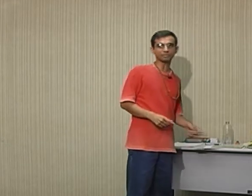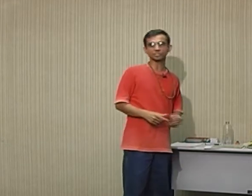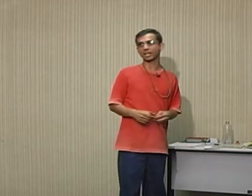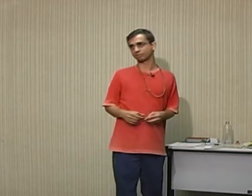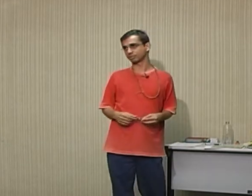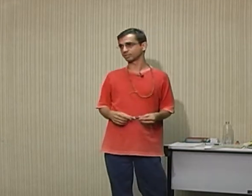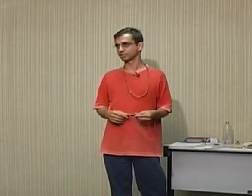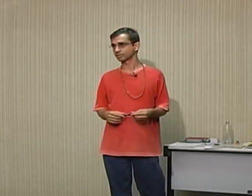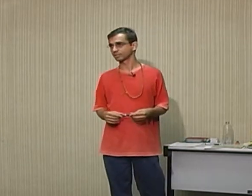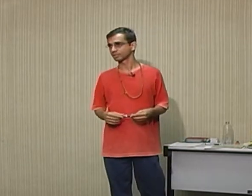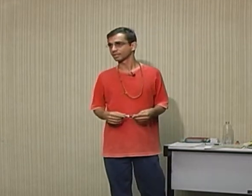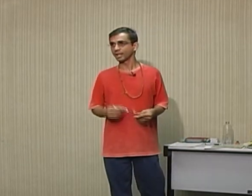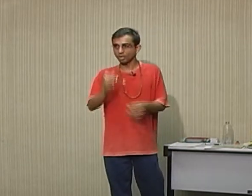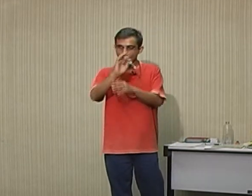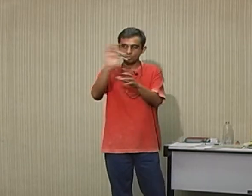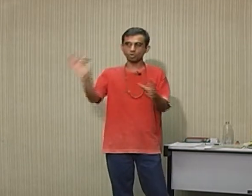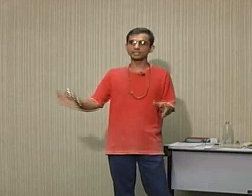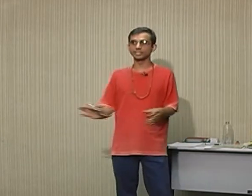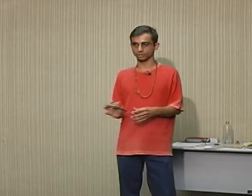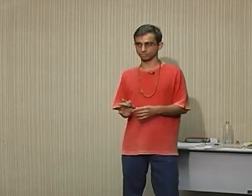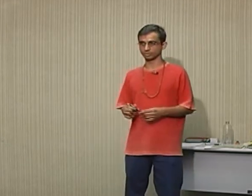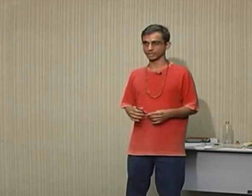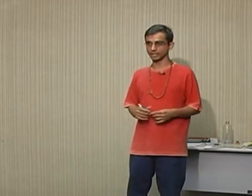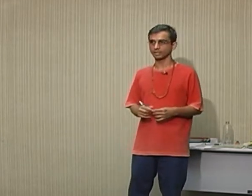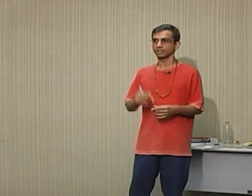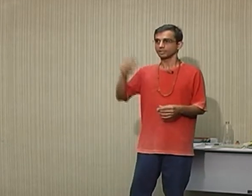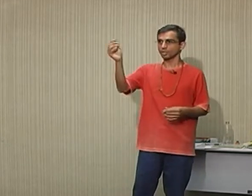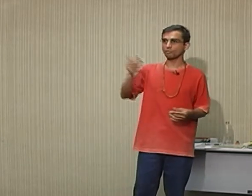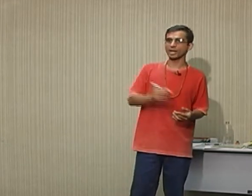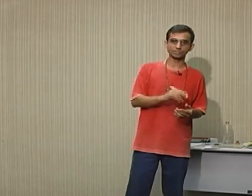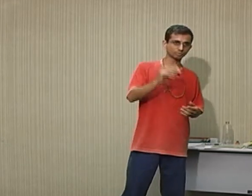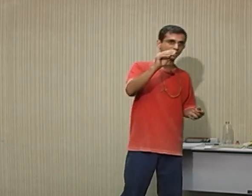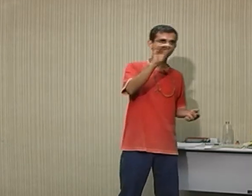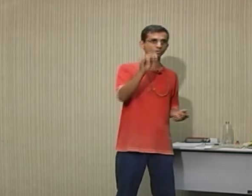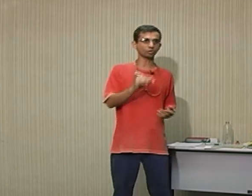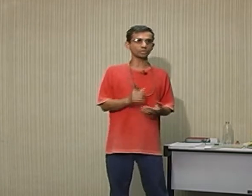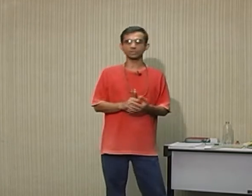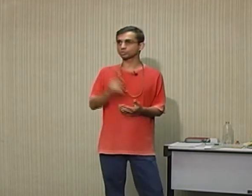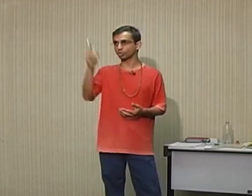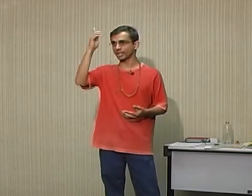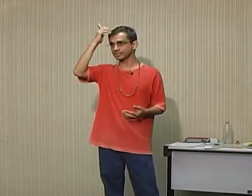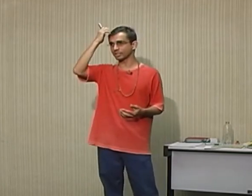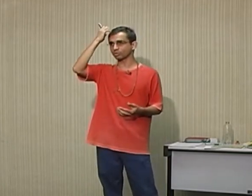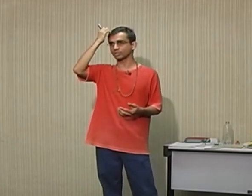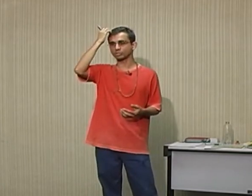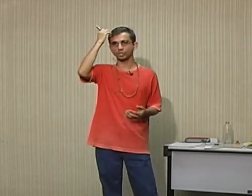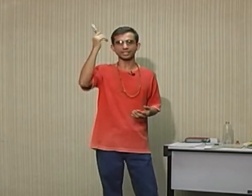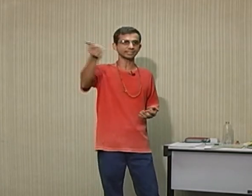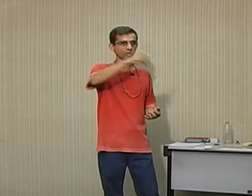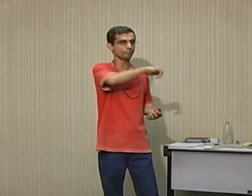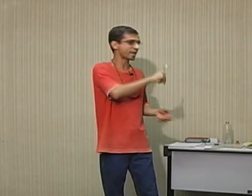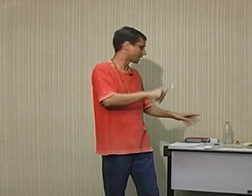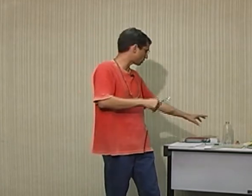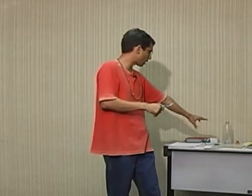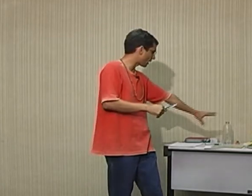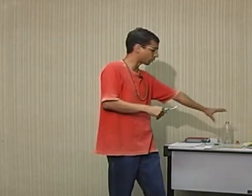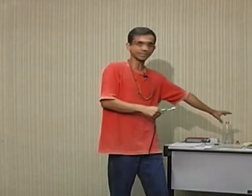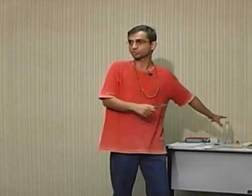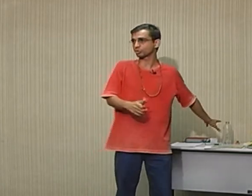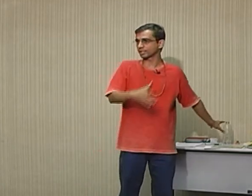-chave. É como um roteiro, né? O eu faço? Tem uma pessoa contando histórias e está contando a história da zero-opeia, que a trabalha com essa história